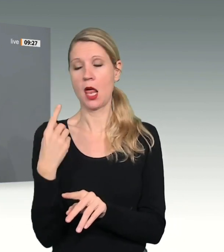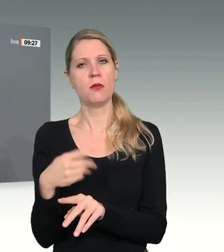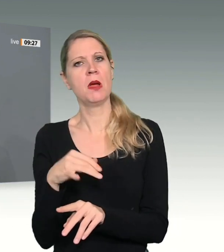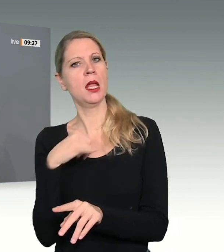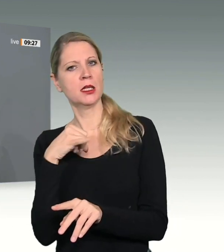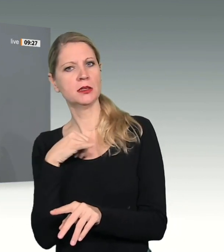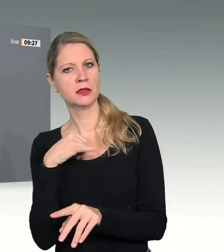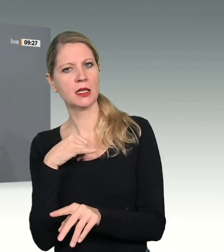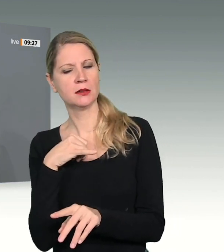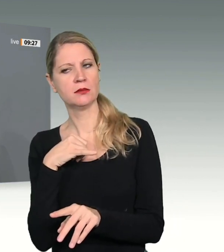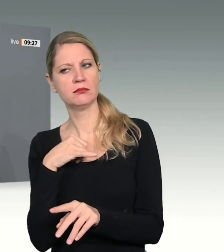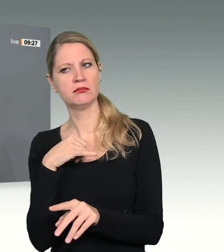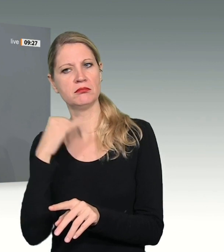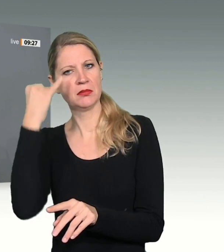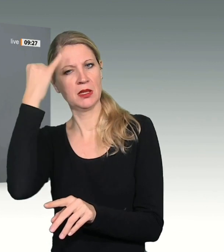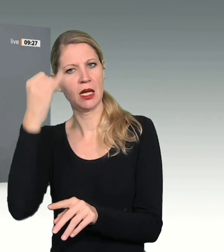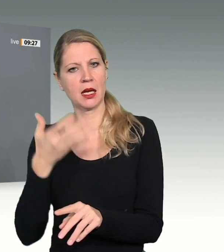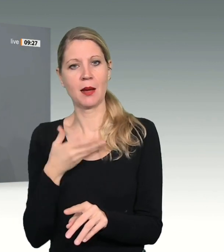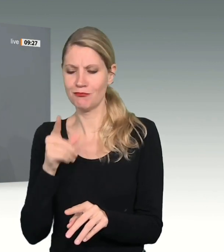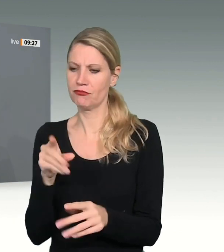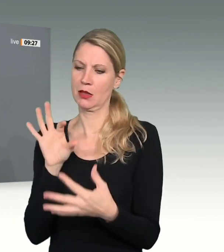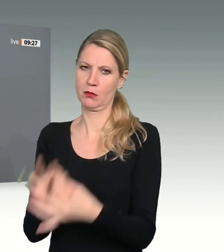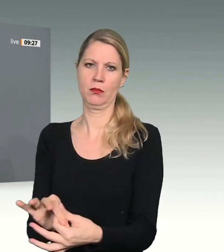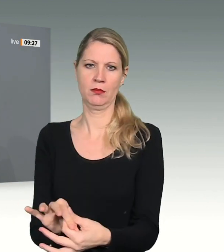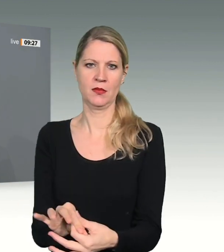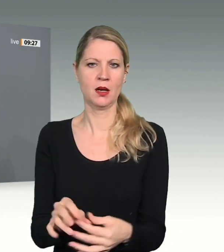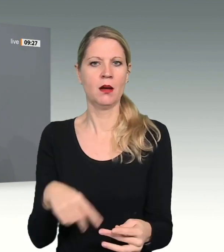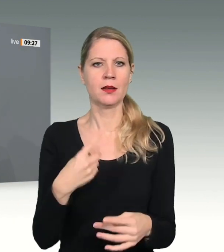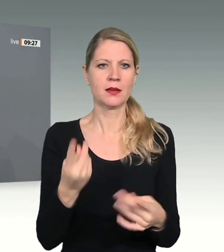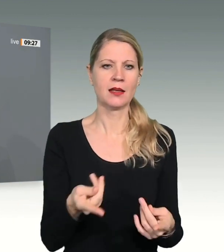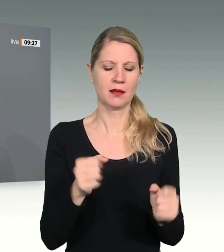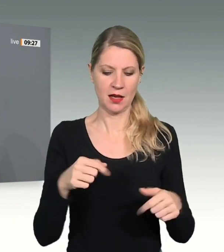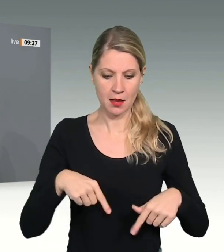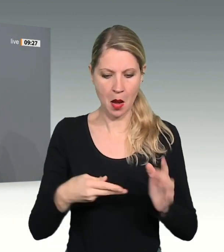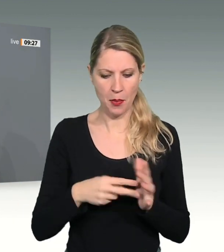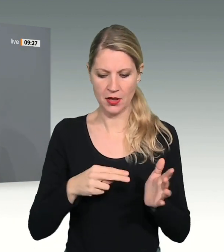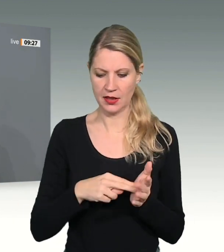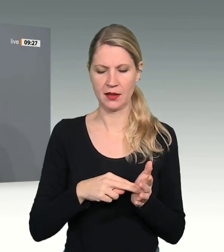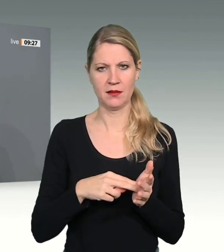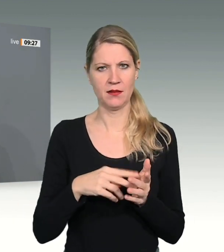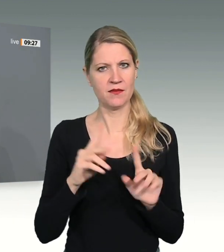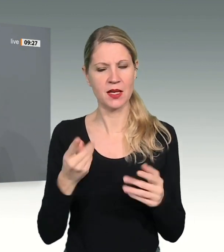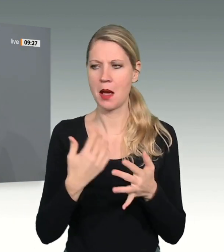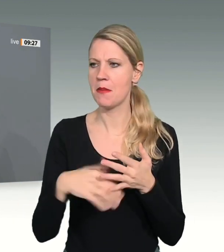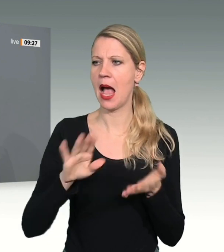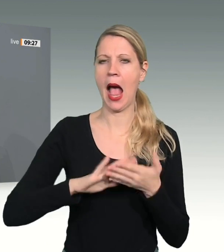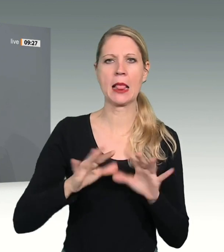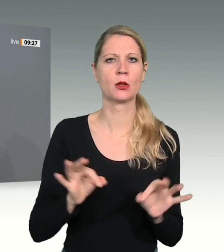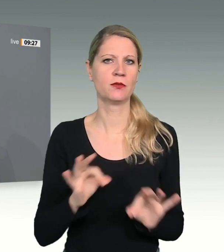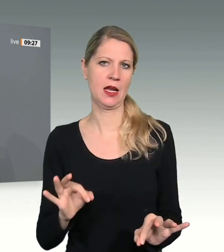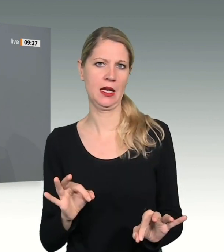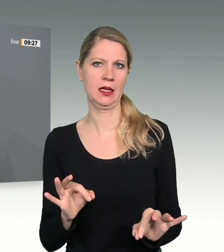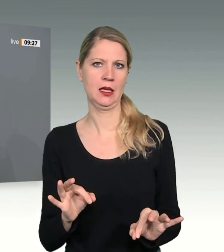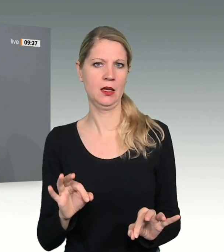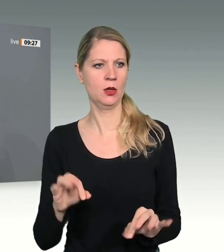wir auf diesem Weg einer wieder als handlungsfähig wahrgenommenen Politik auch das Verständnis der Bürger